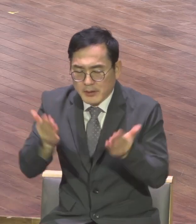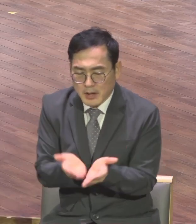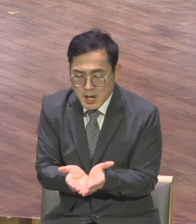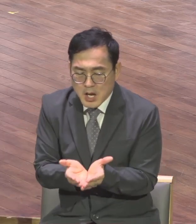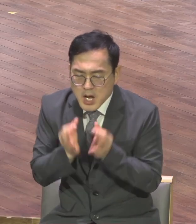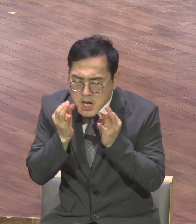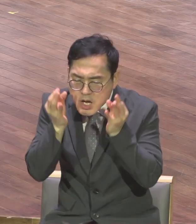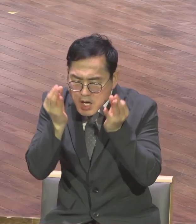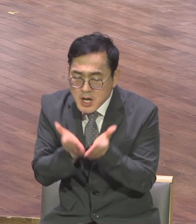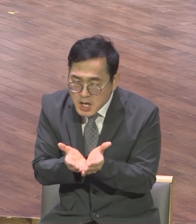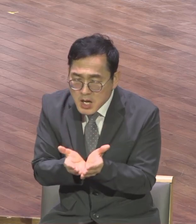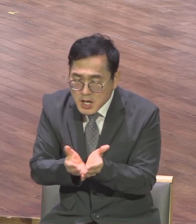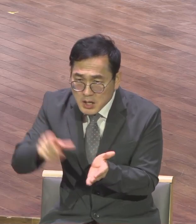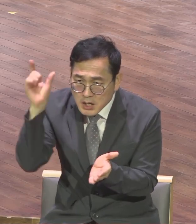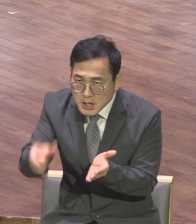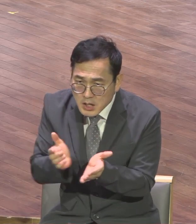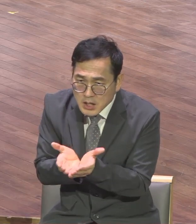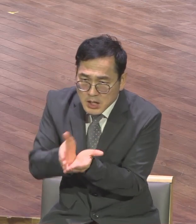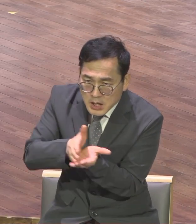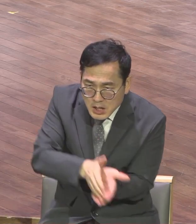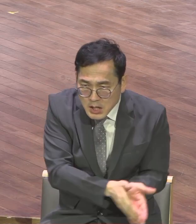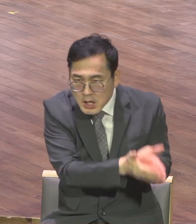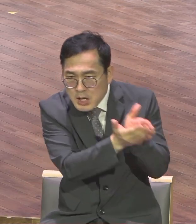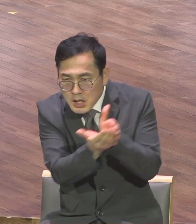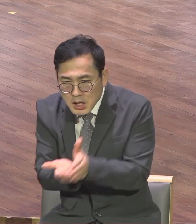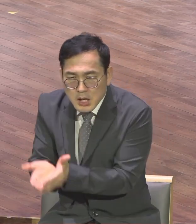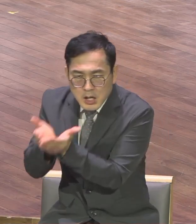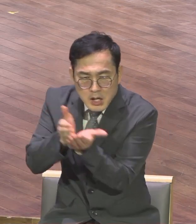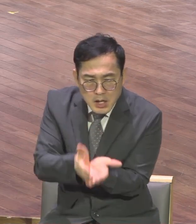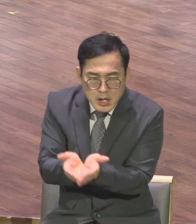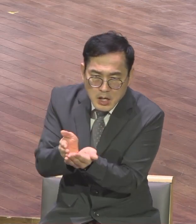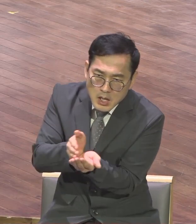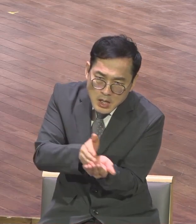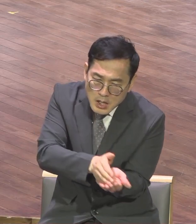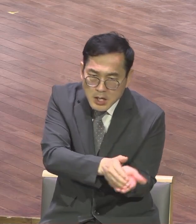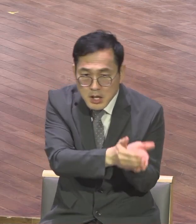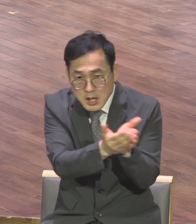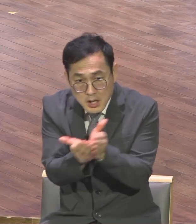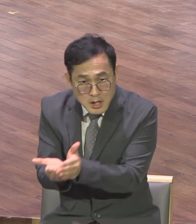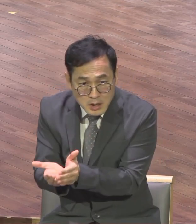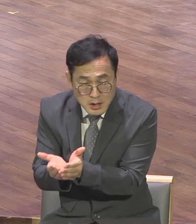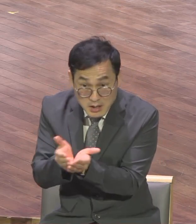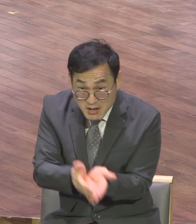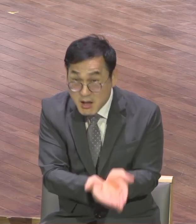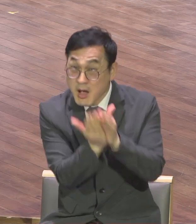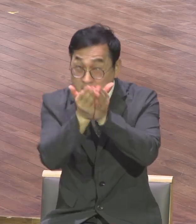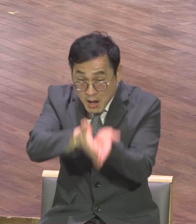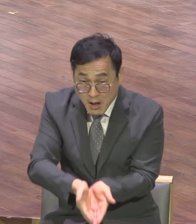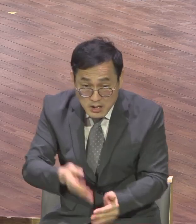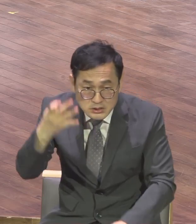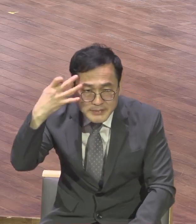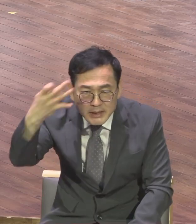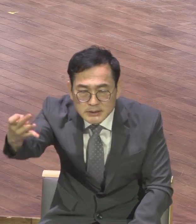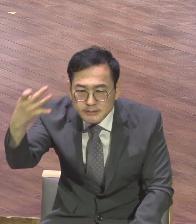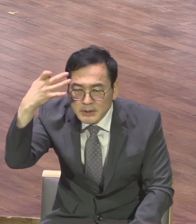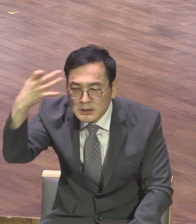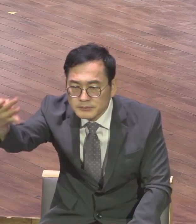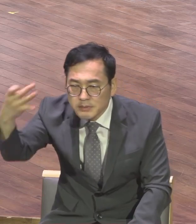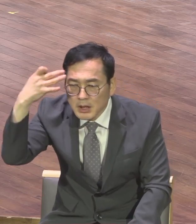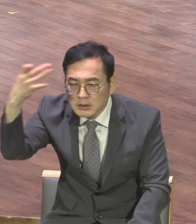상황이 전혀 변하지 않았어요 이걸 14일 동안 14일 동안 큰 폭랑 그대로 치고 밤에 배를 볼